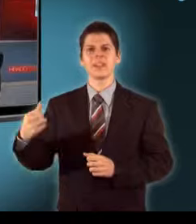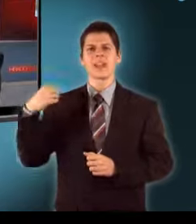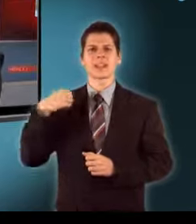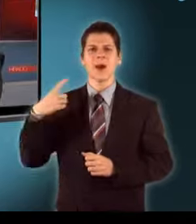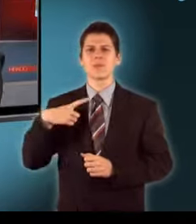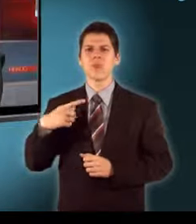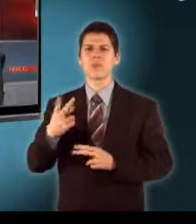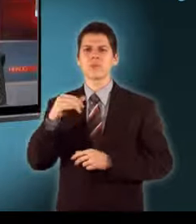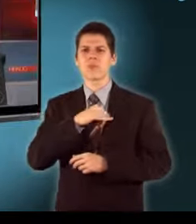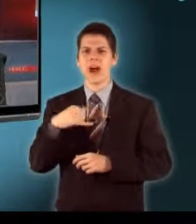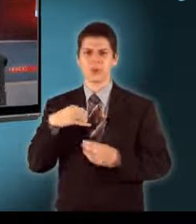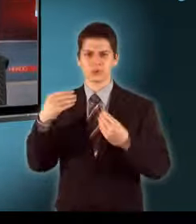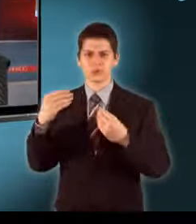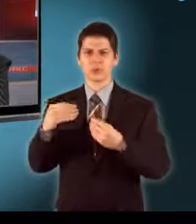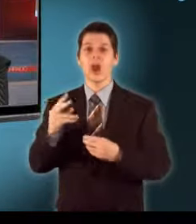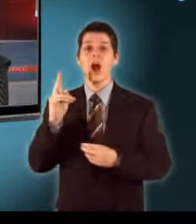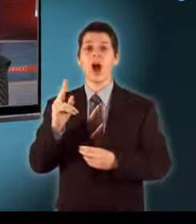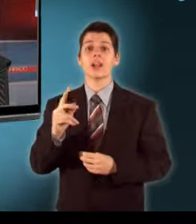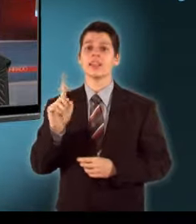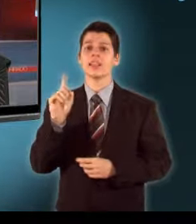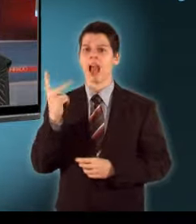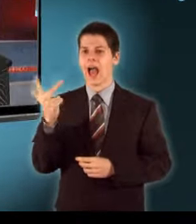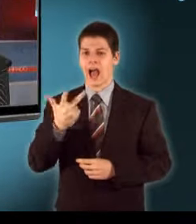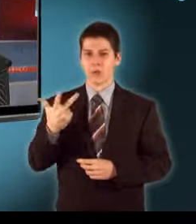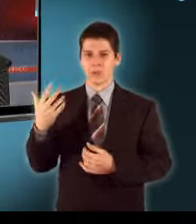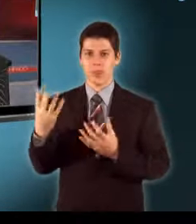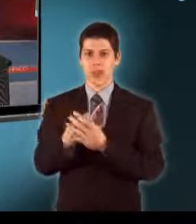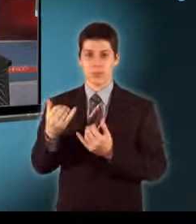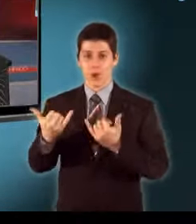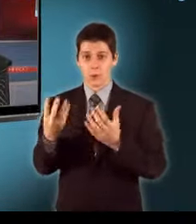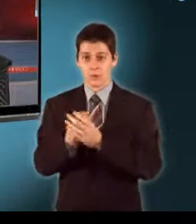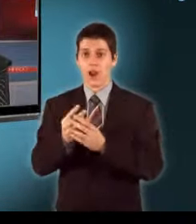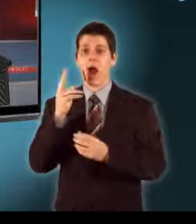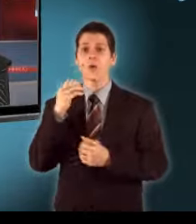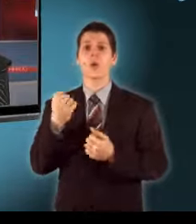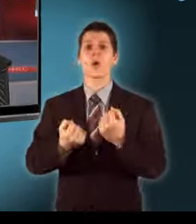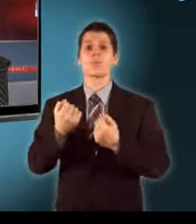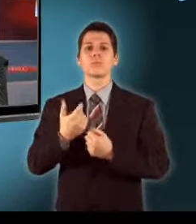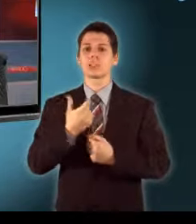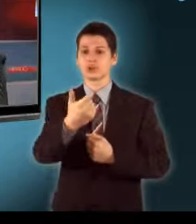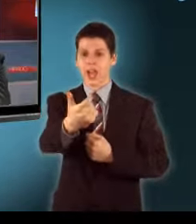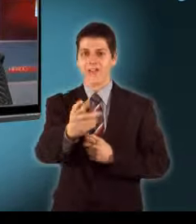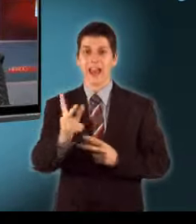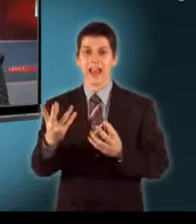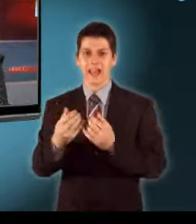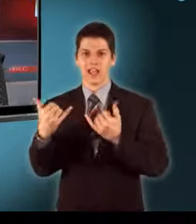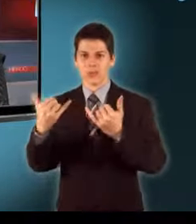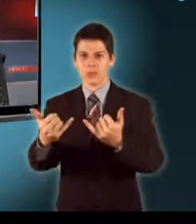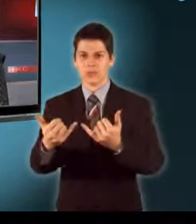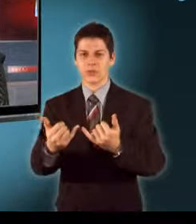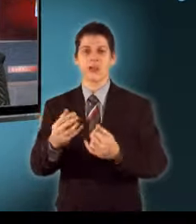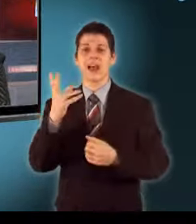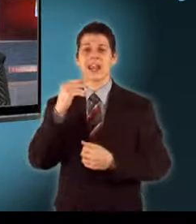este azt mondta a fővárosért felelős kormány biztos Hogy aki legalább két utast víz, az a buszsávot is használhatja autójával De a rendőrök ezt rögtön